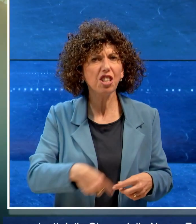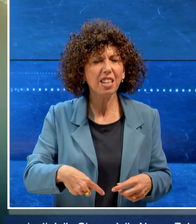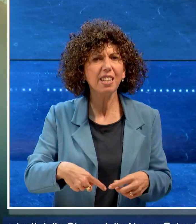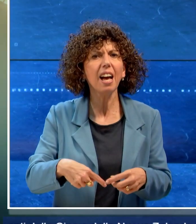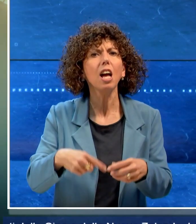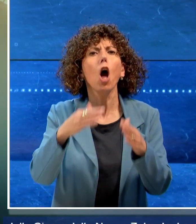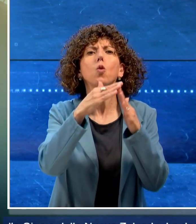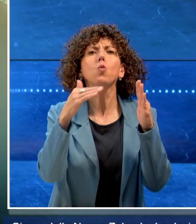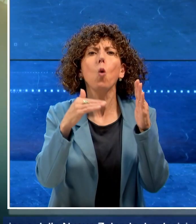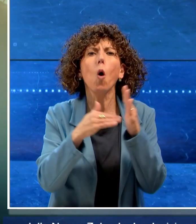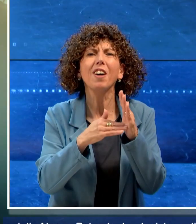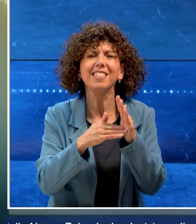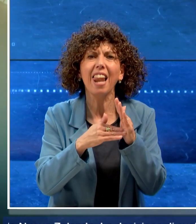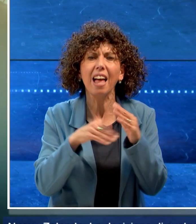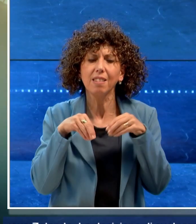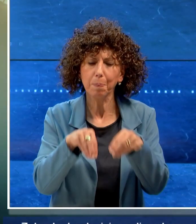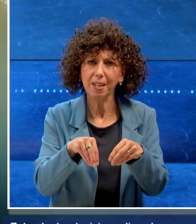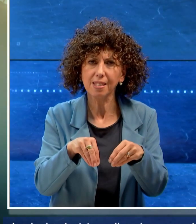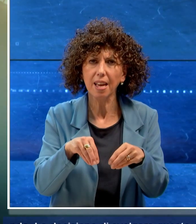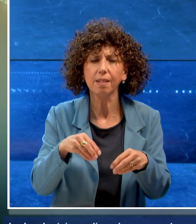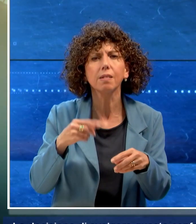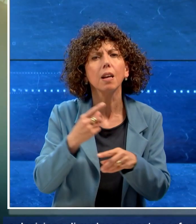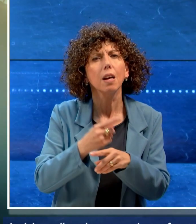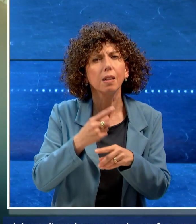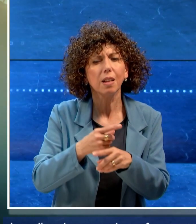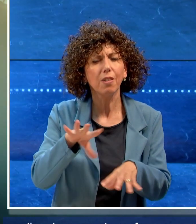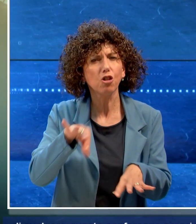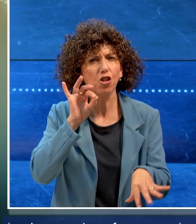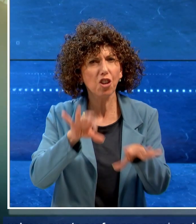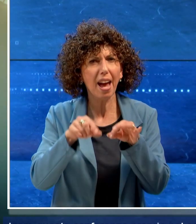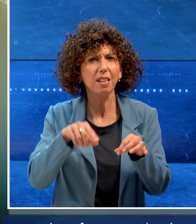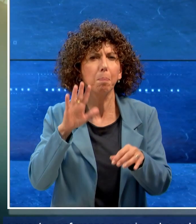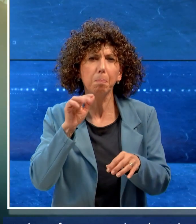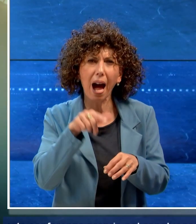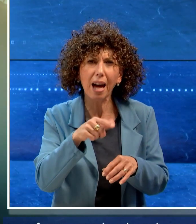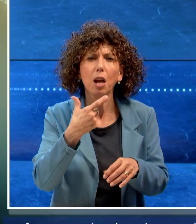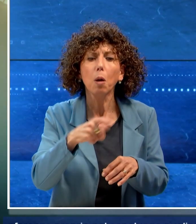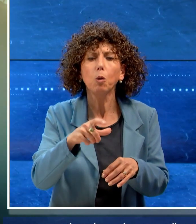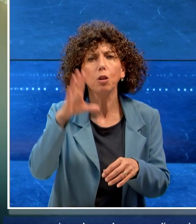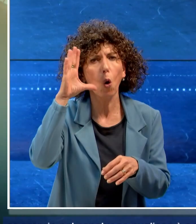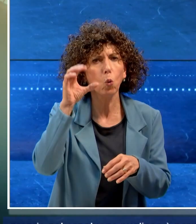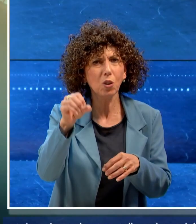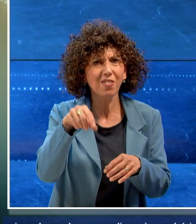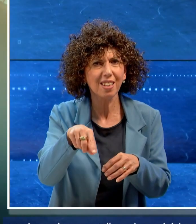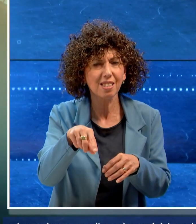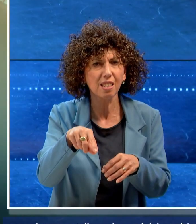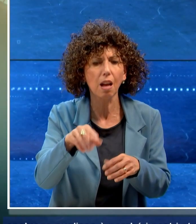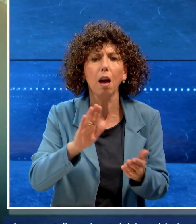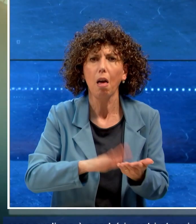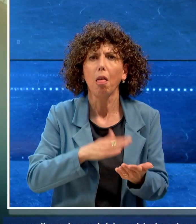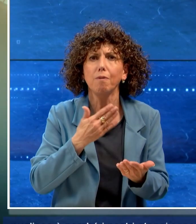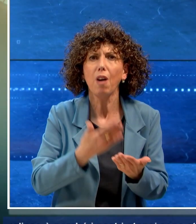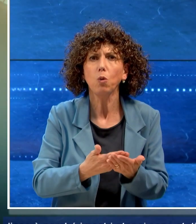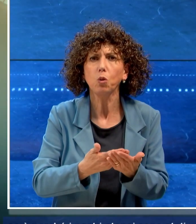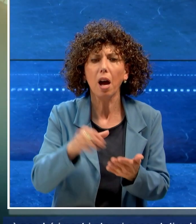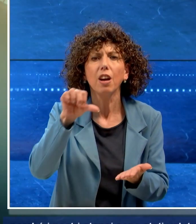Nuova Zelanda. La decisione di svolgere queste conferenze a Bari, perché i nostri atenei sono stati valutati